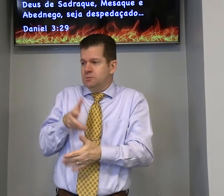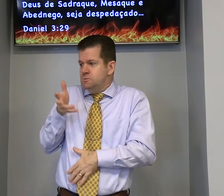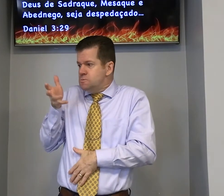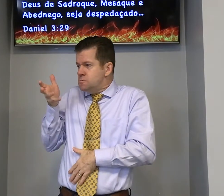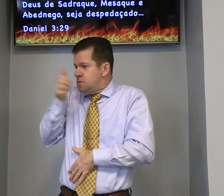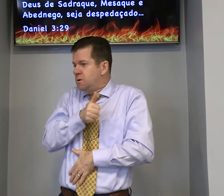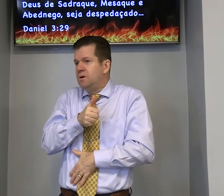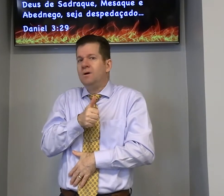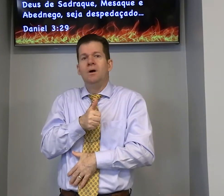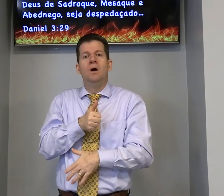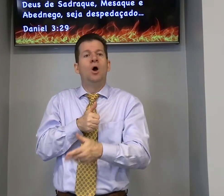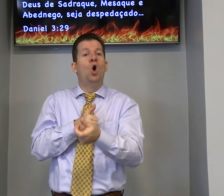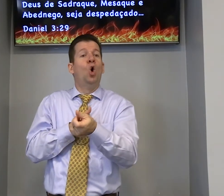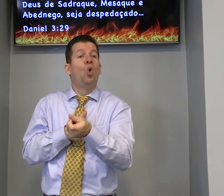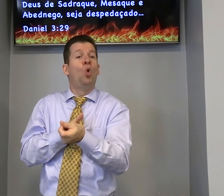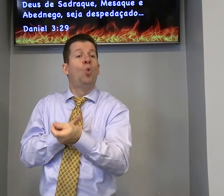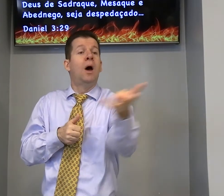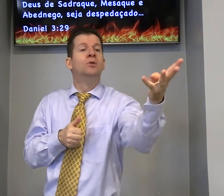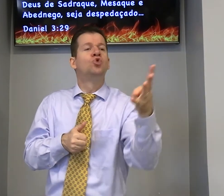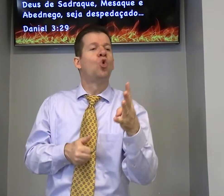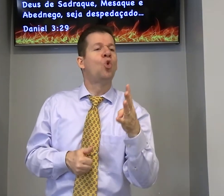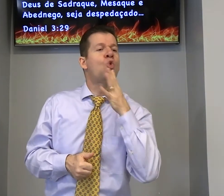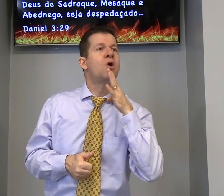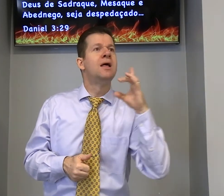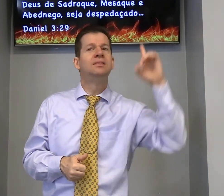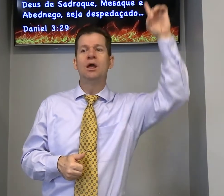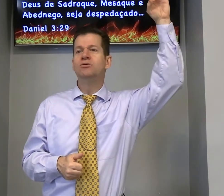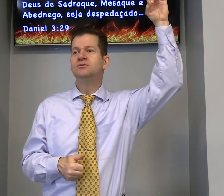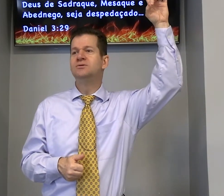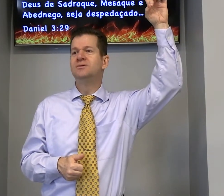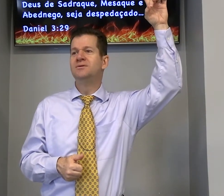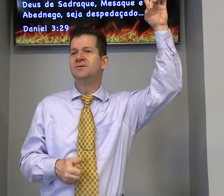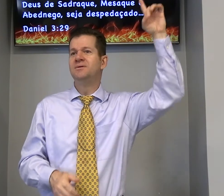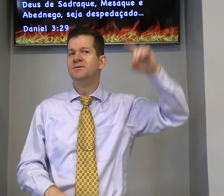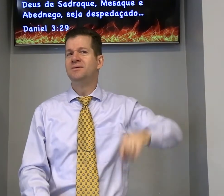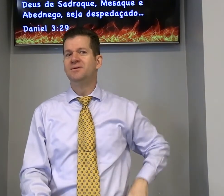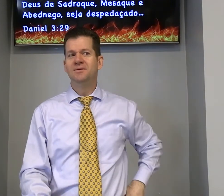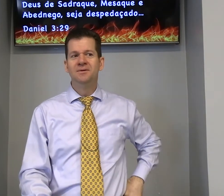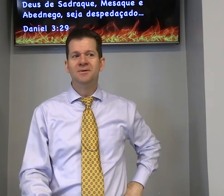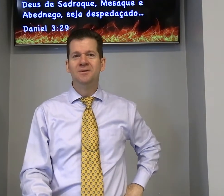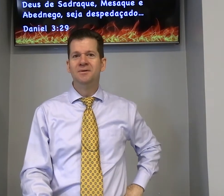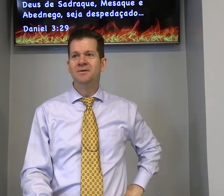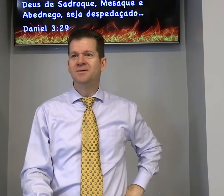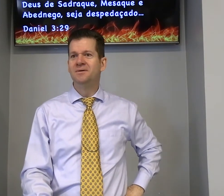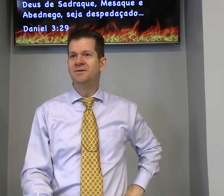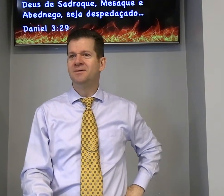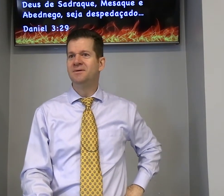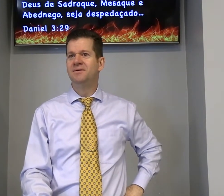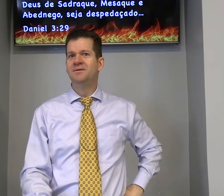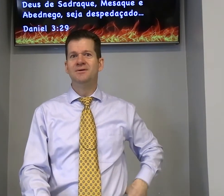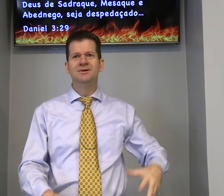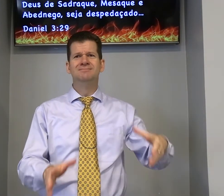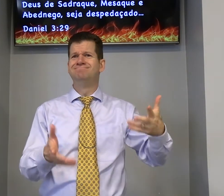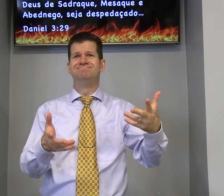Deus deu livramento quantas conheceram Deus por causa desses três